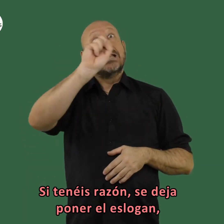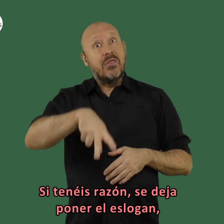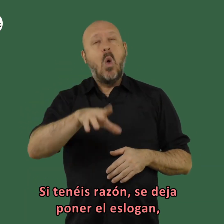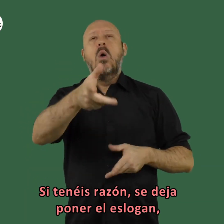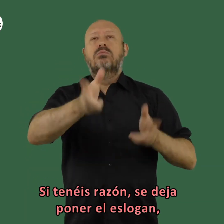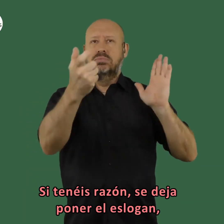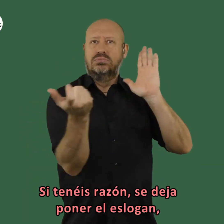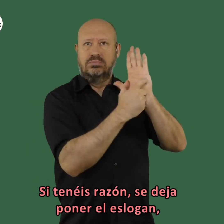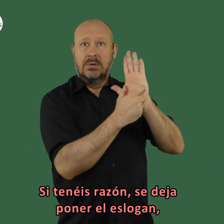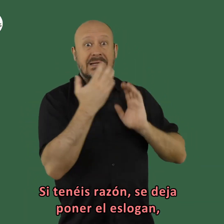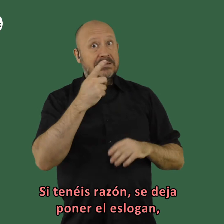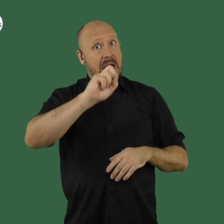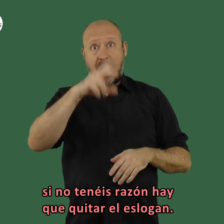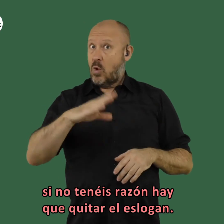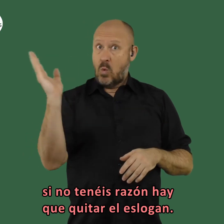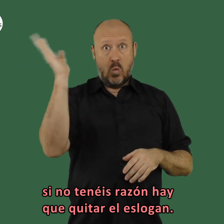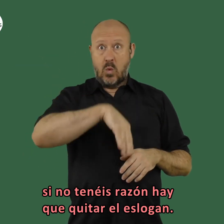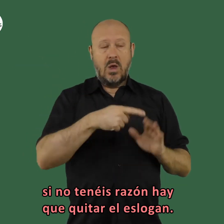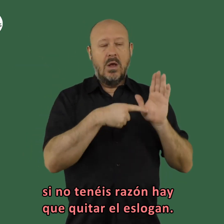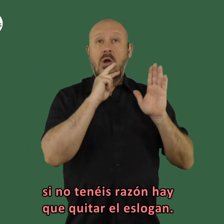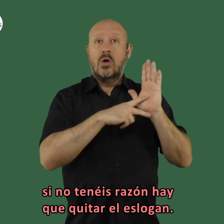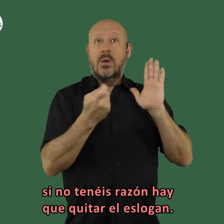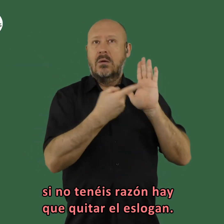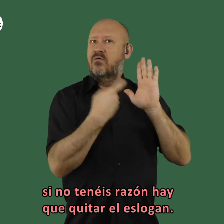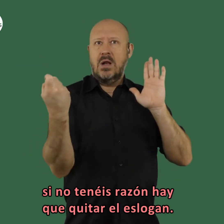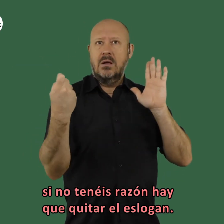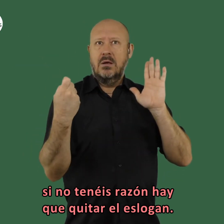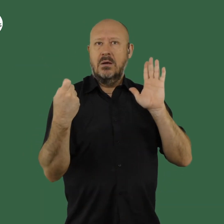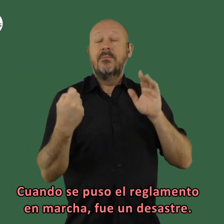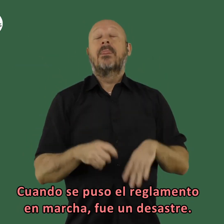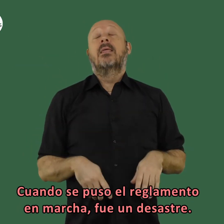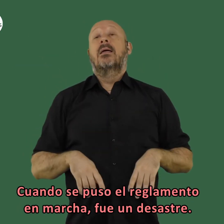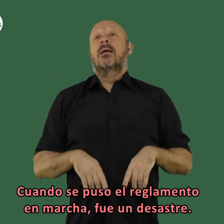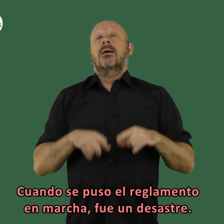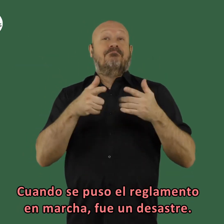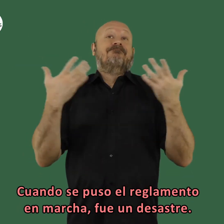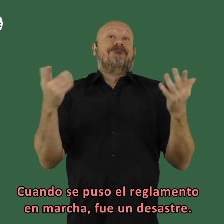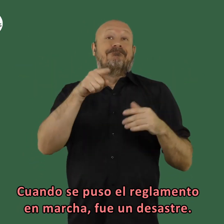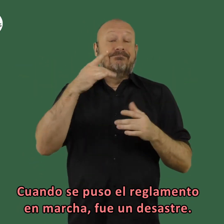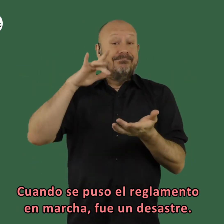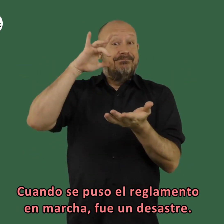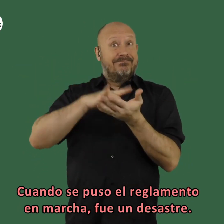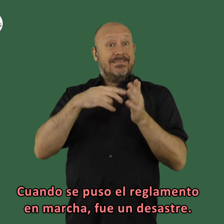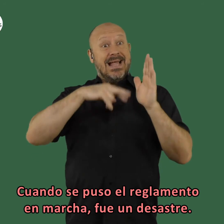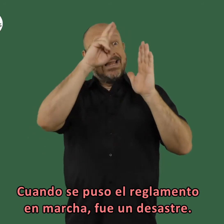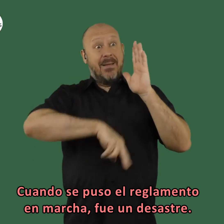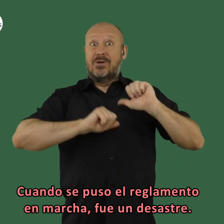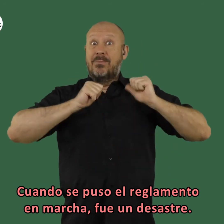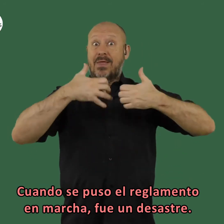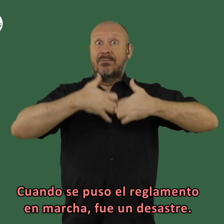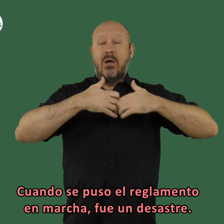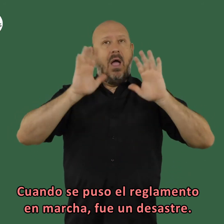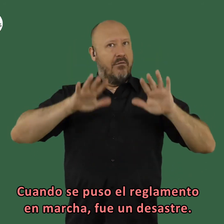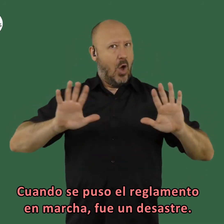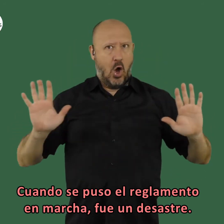tenéis razón se deja poner el eslogan si no tenéis razón hay que quitar el eslogan cuando se puso la el